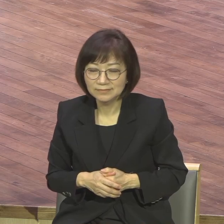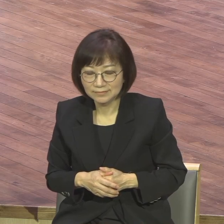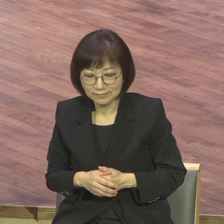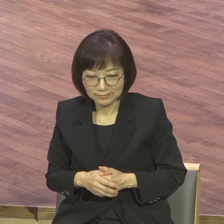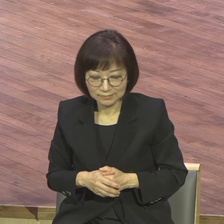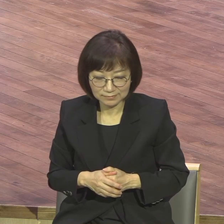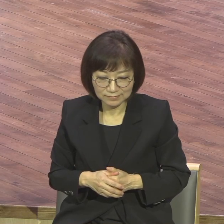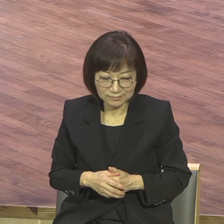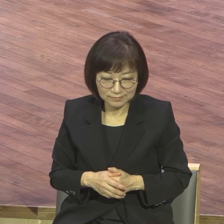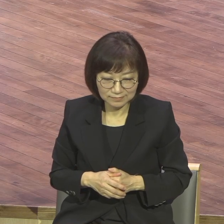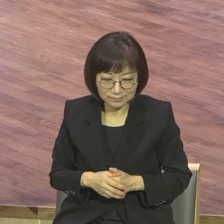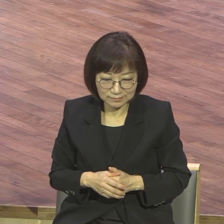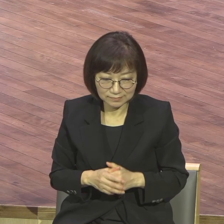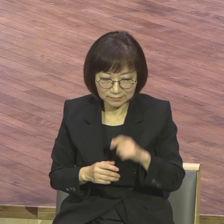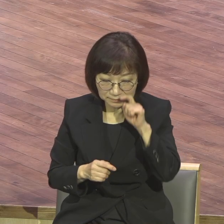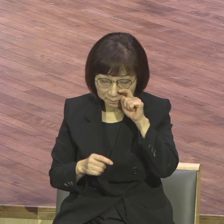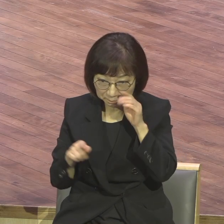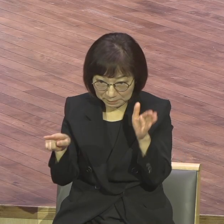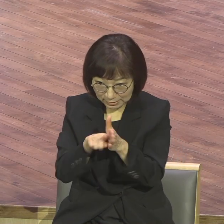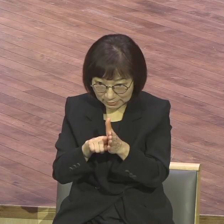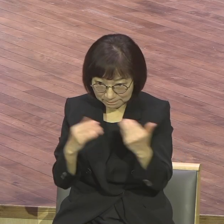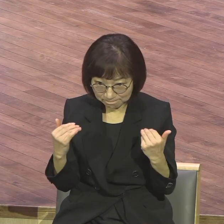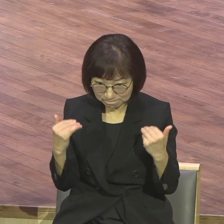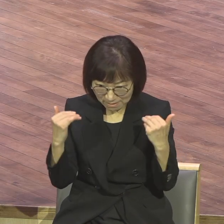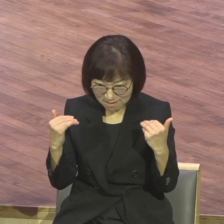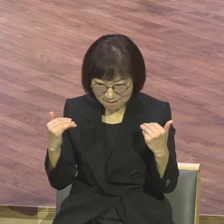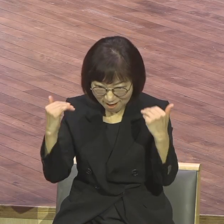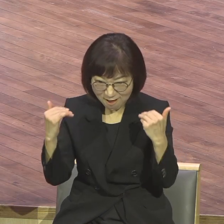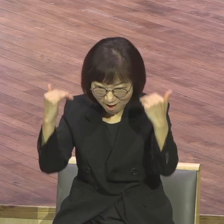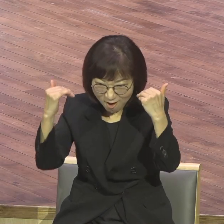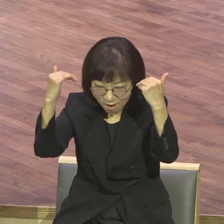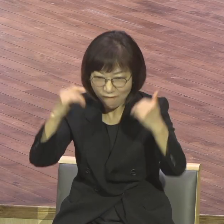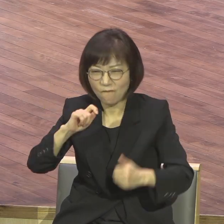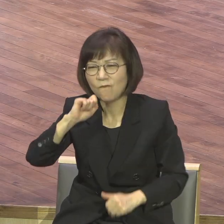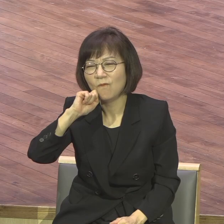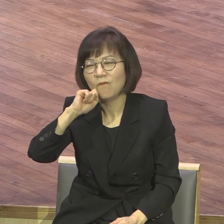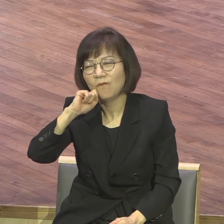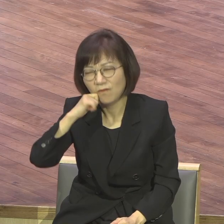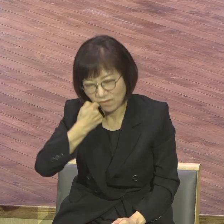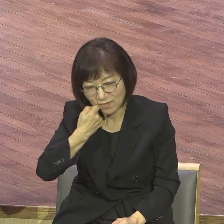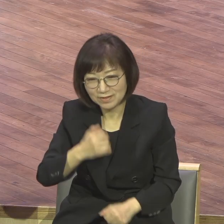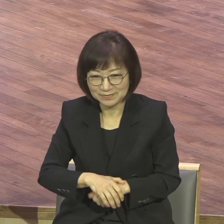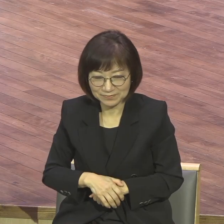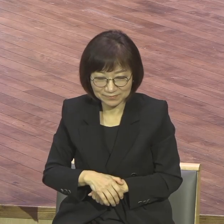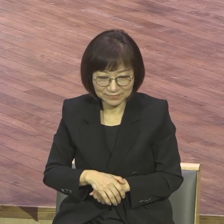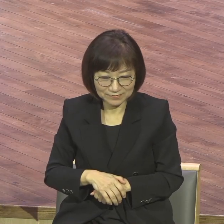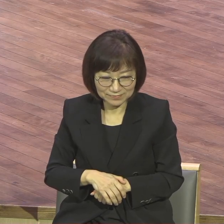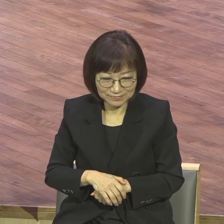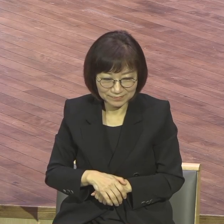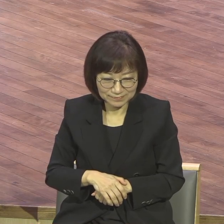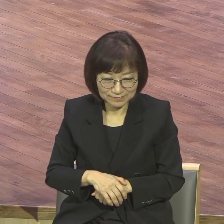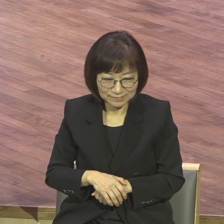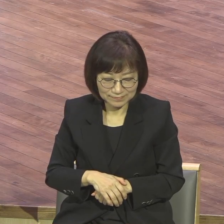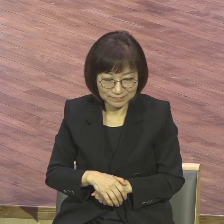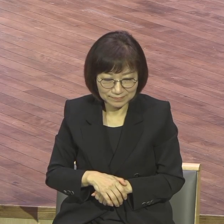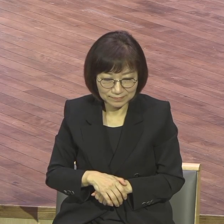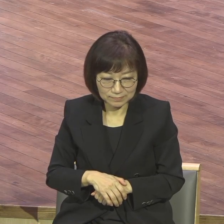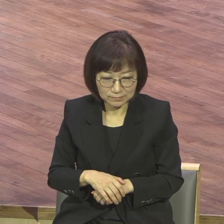성장 성장 안 되죠 성장 신앙이 올라가죠 하나님이 사람이 다 알아요 주의가 다 알아버려요